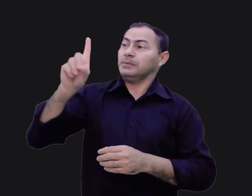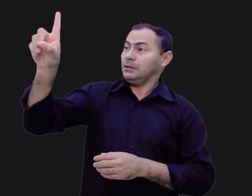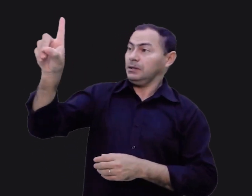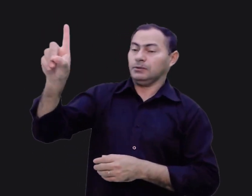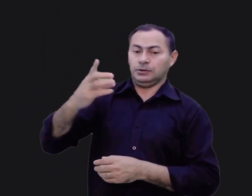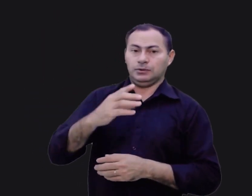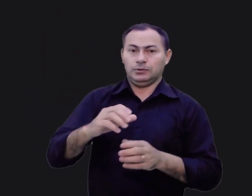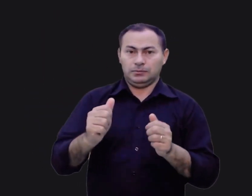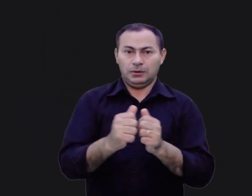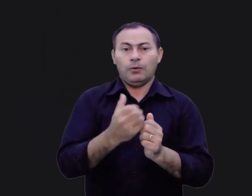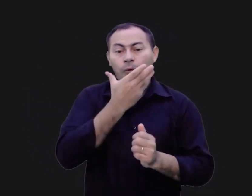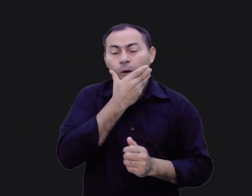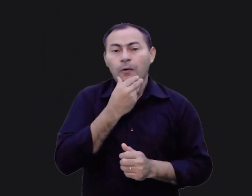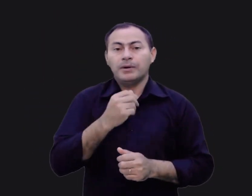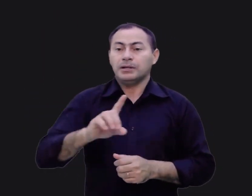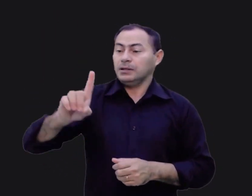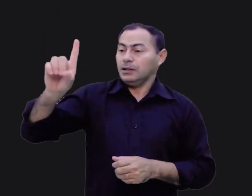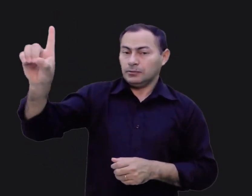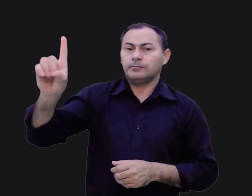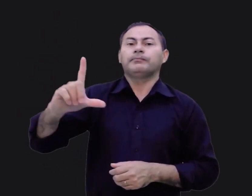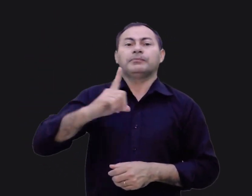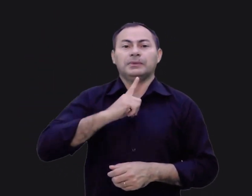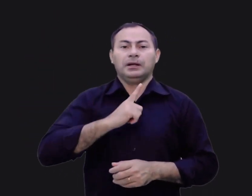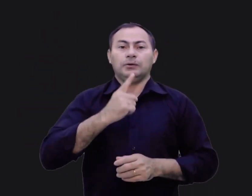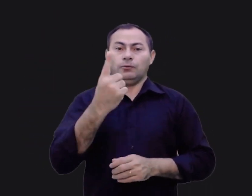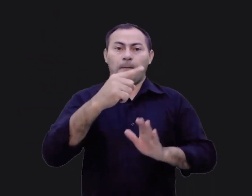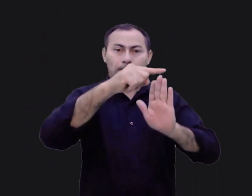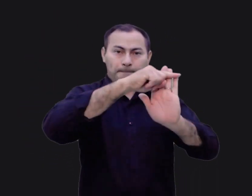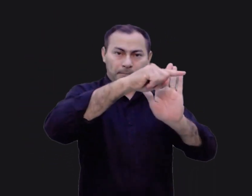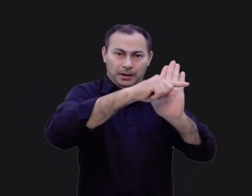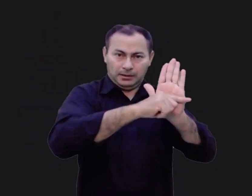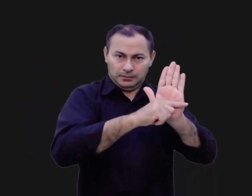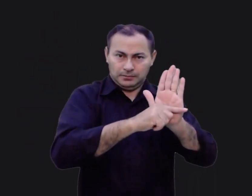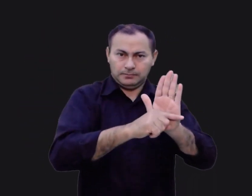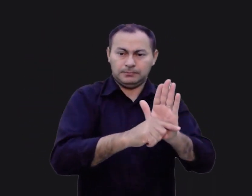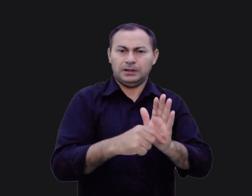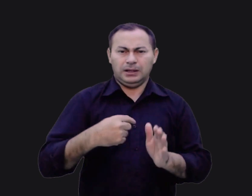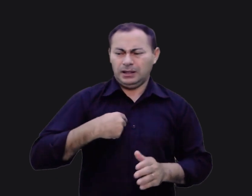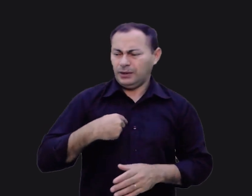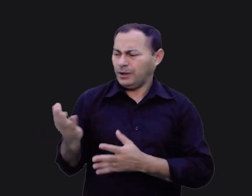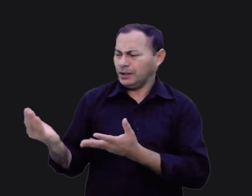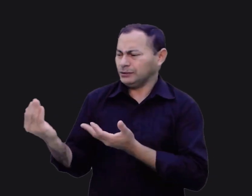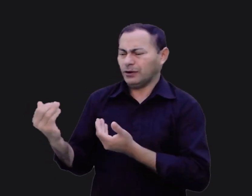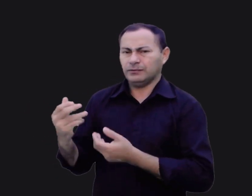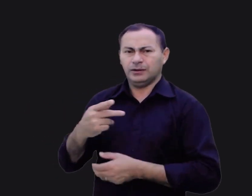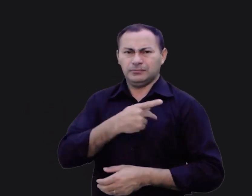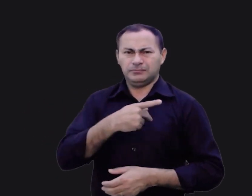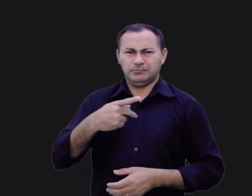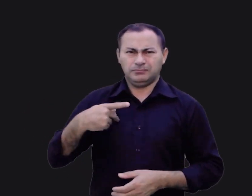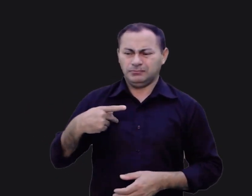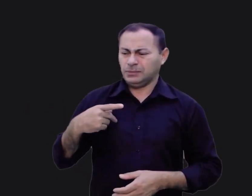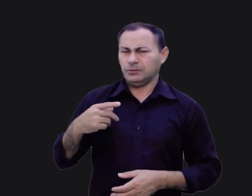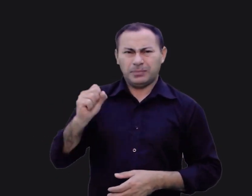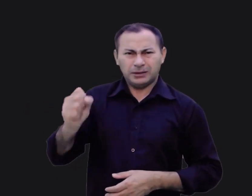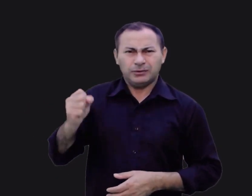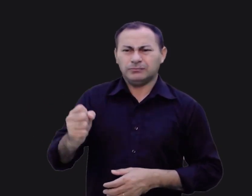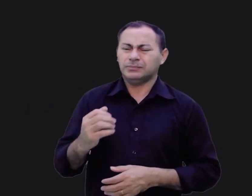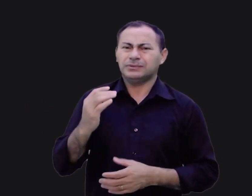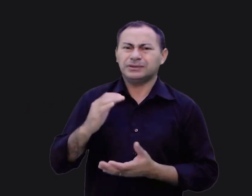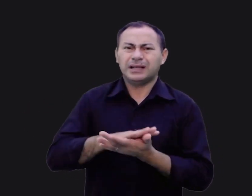que Deus e os homens de Deus têm um plano. Quando jovem, era um pastor muito imaturo e achava que,